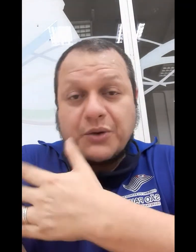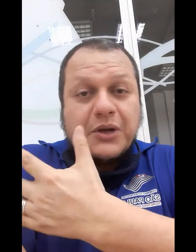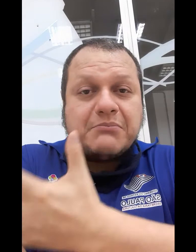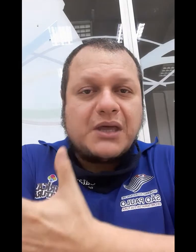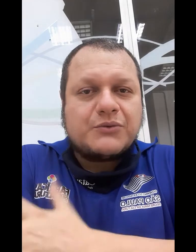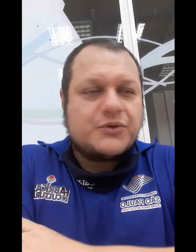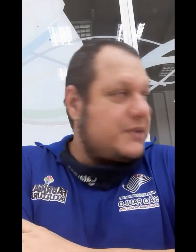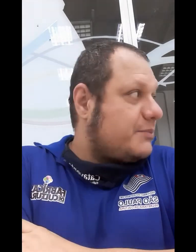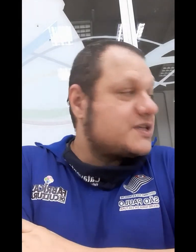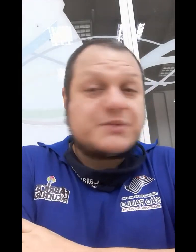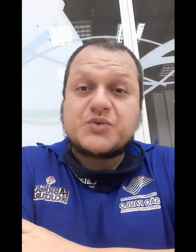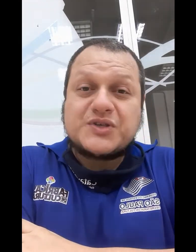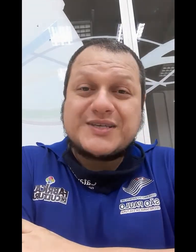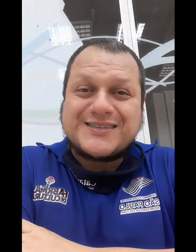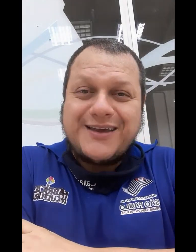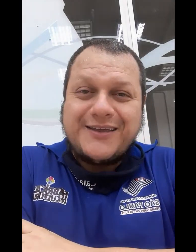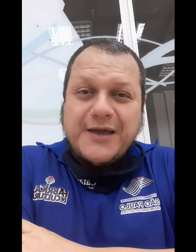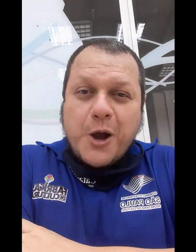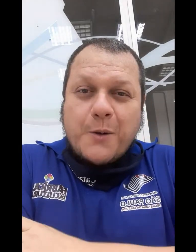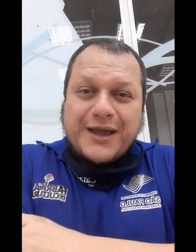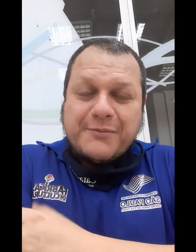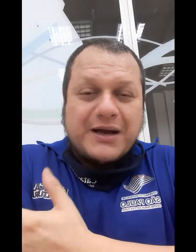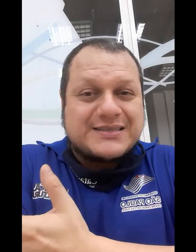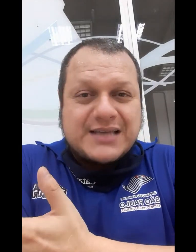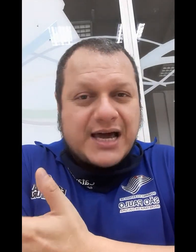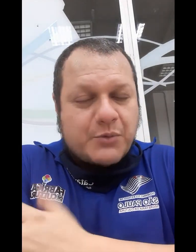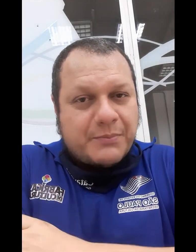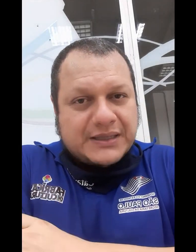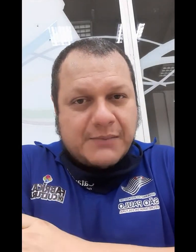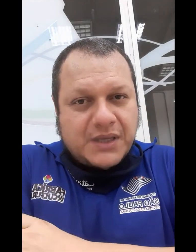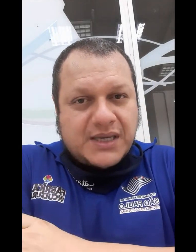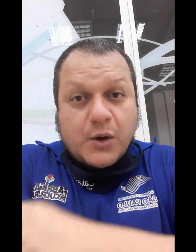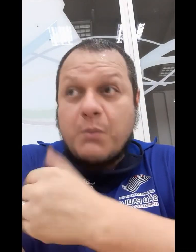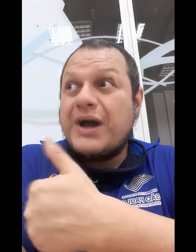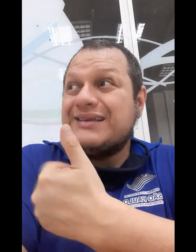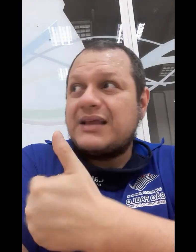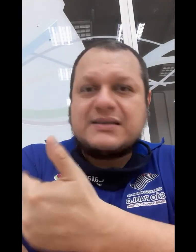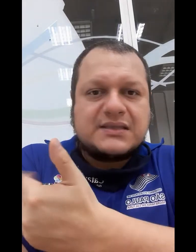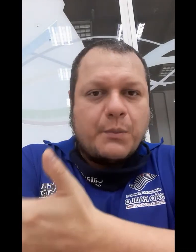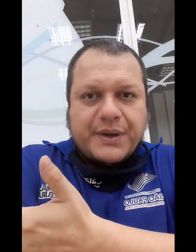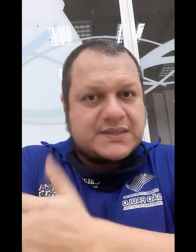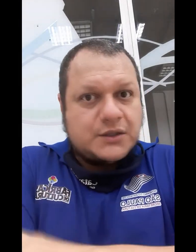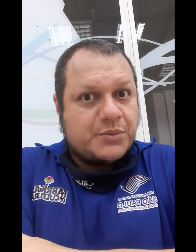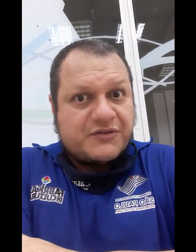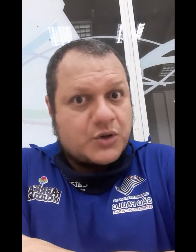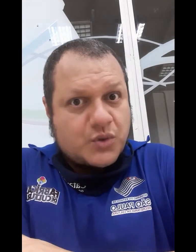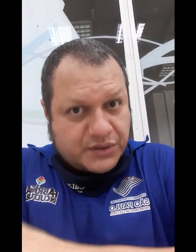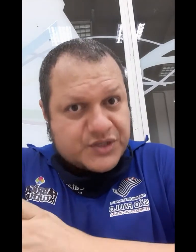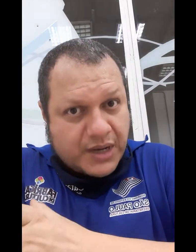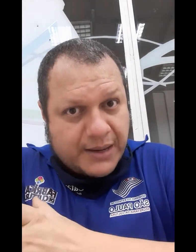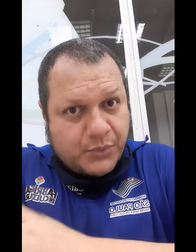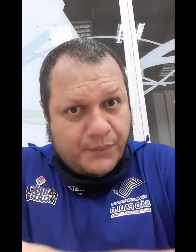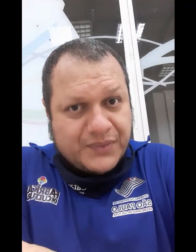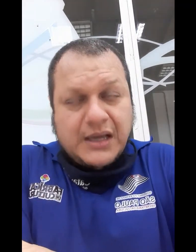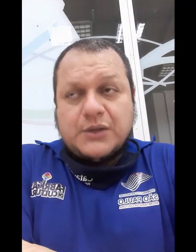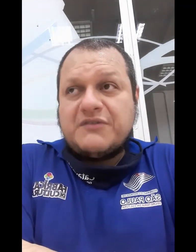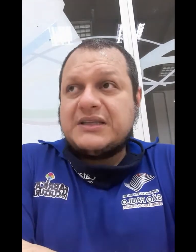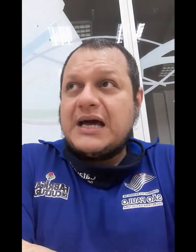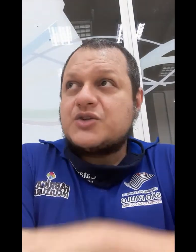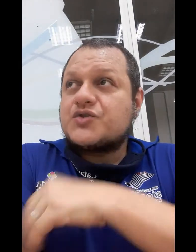acolhimento, né? Para as pessoas dizerem como é que passaram a pandemia, como ainda estão passando, porque afinal de contas não acabou, não é verdade? Os